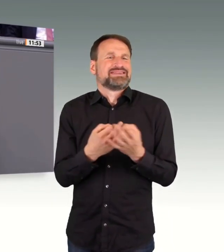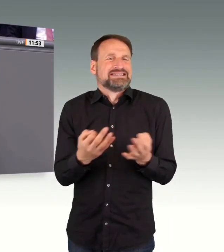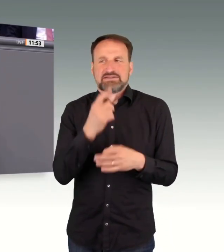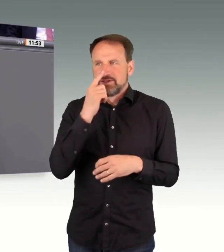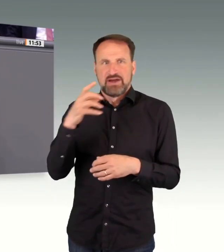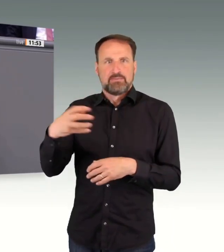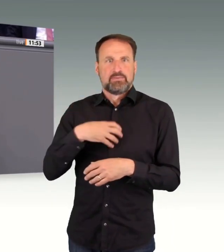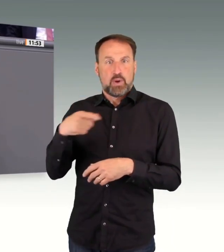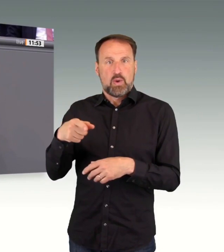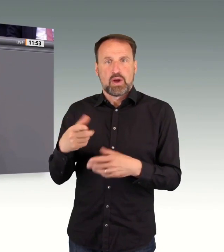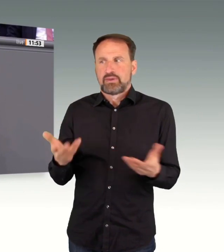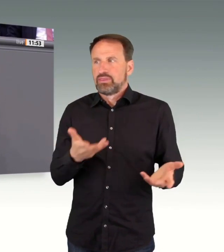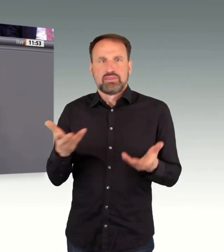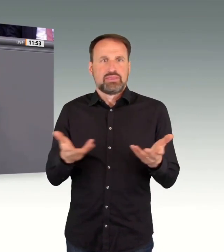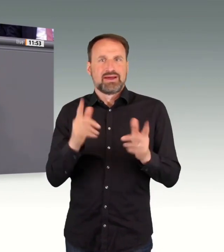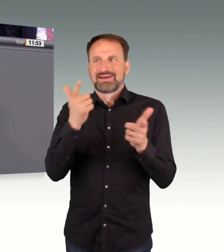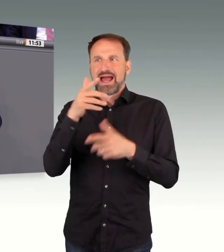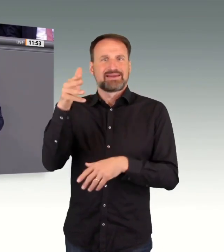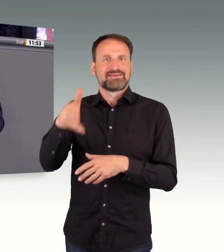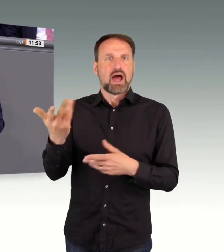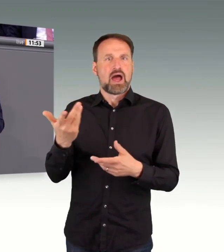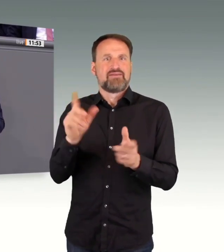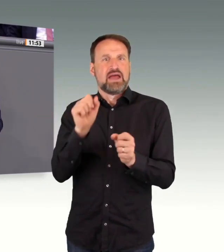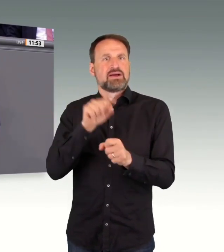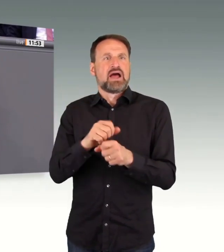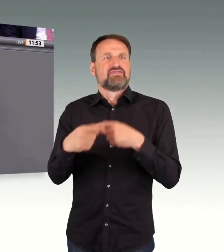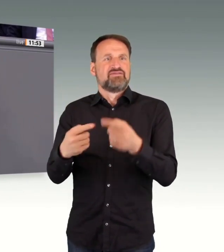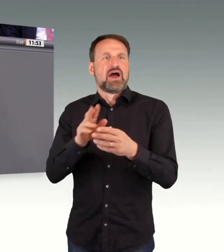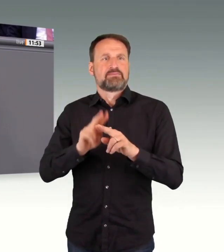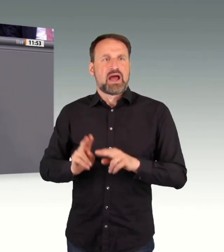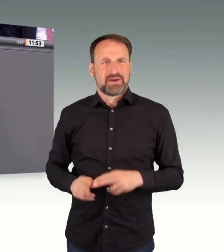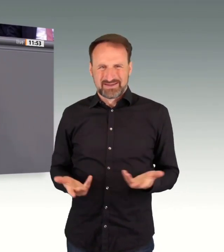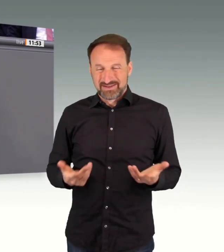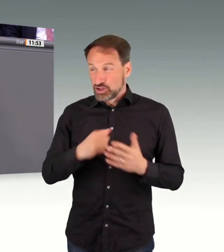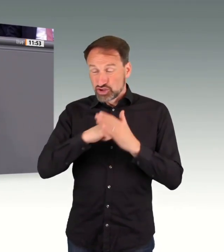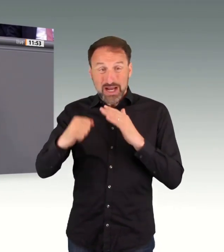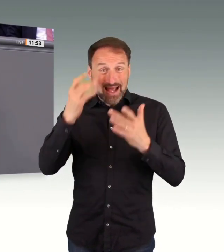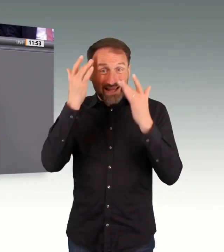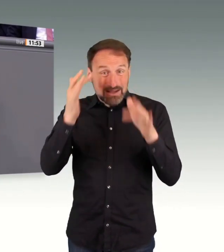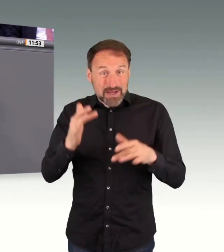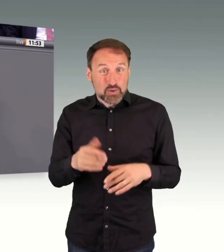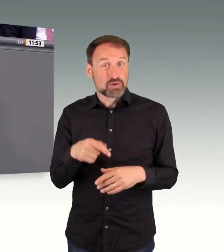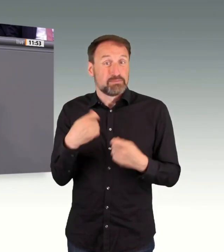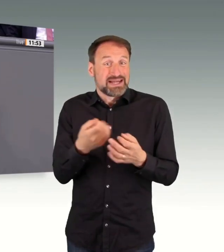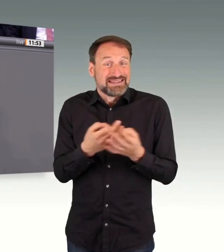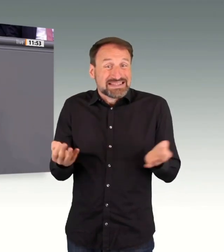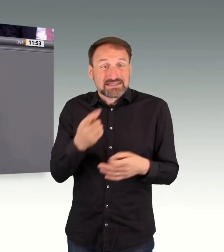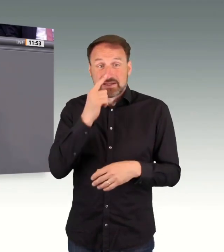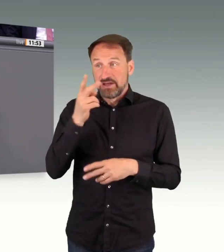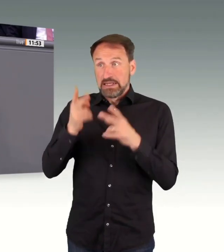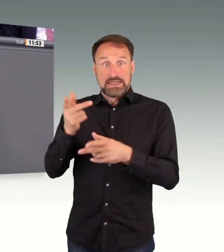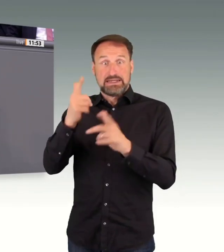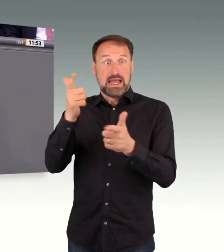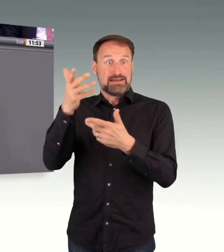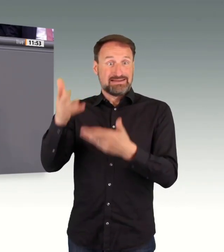stehen schon in den Startlöchern. Wir freuen uns, liebe Kolleginnen und Kollegen von der Unionsfraktion, wenn Sie uns dabei unterstützen. Und wenn Sie dann auch noch